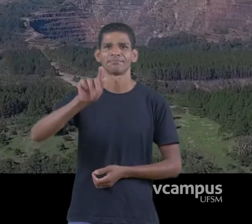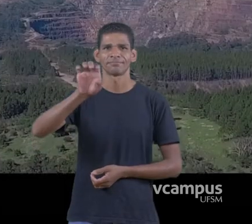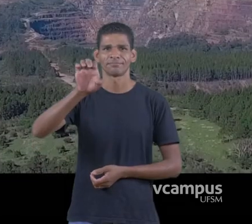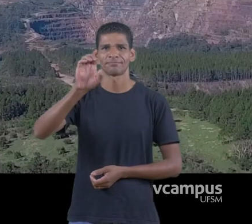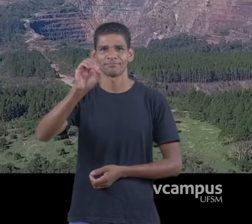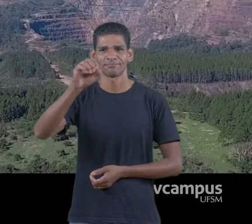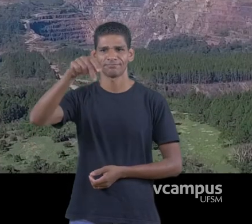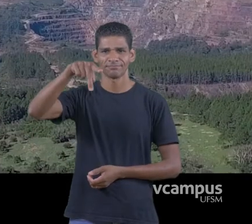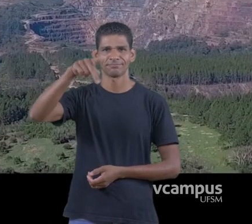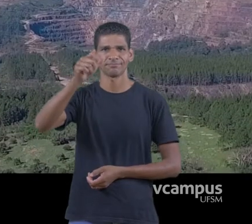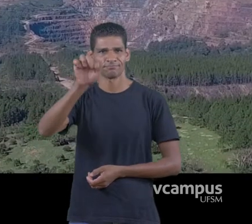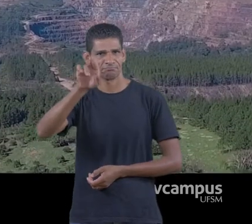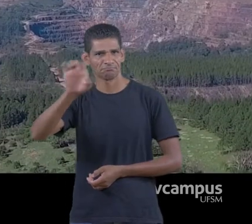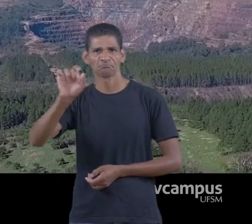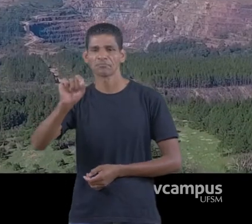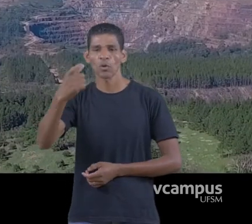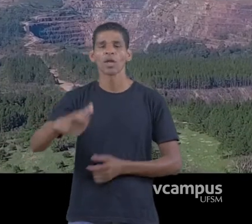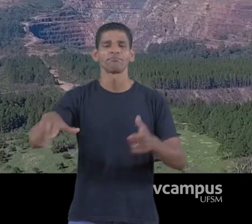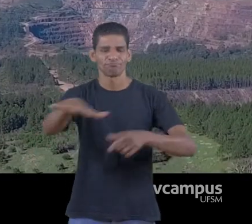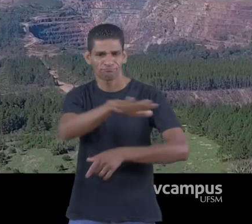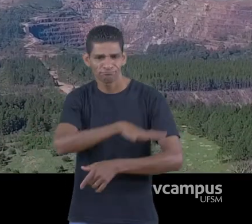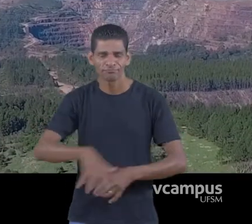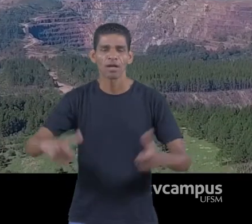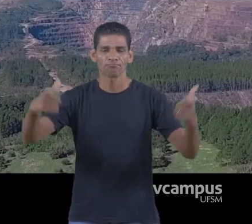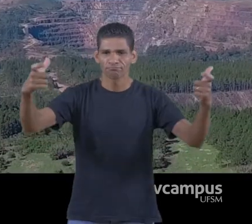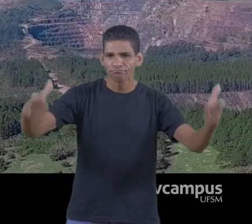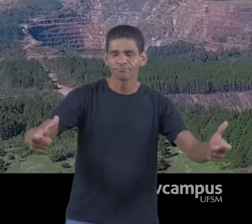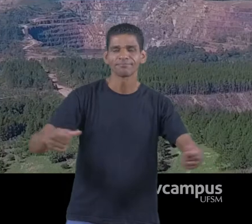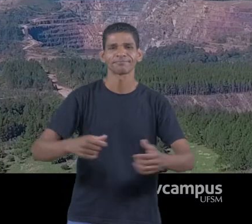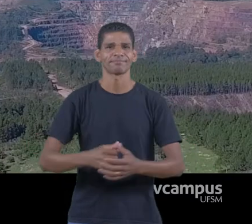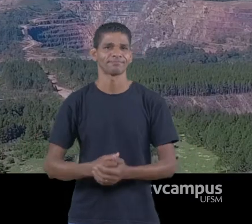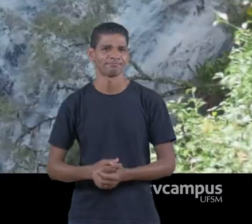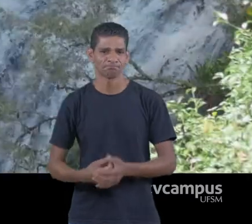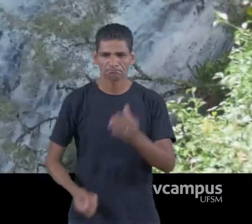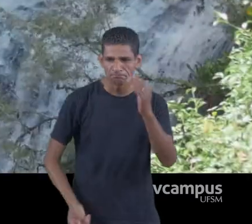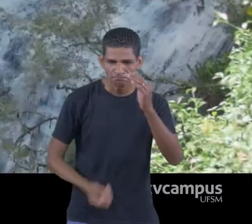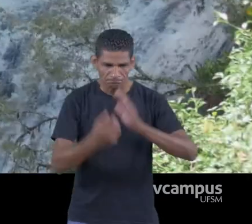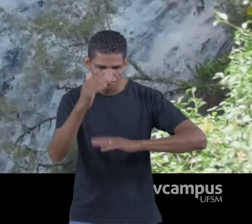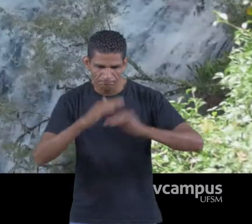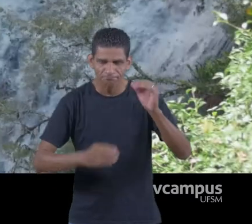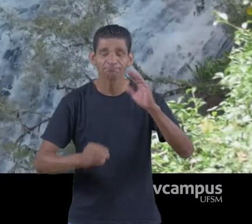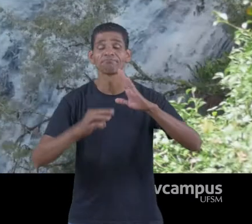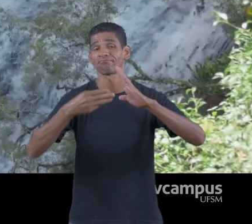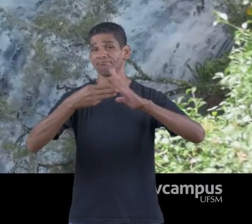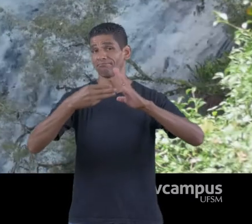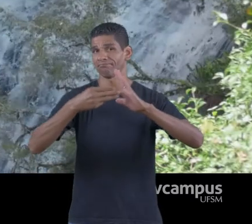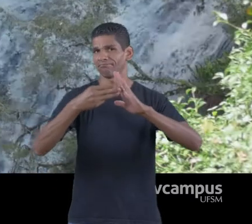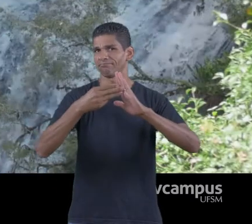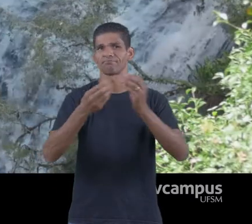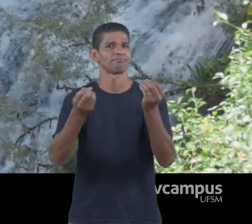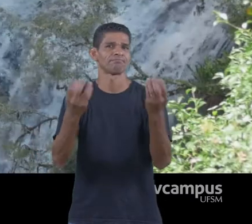Os geoparques são territórios definidos pela Unesco